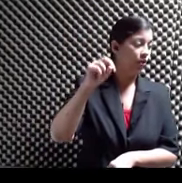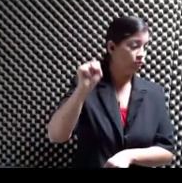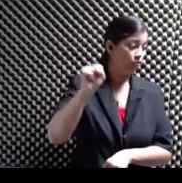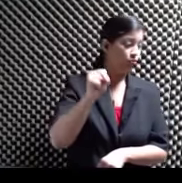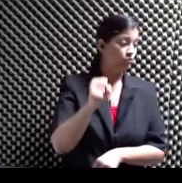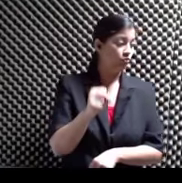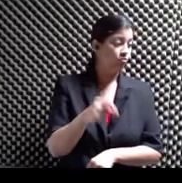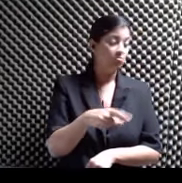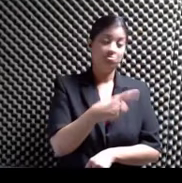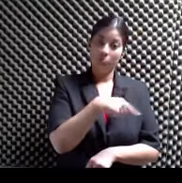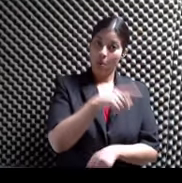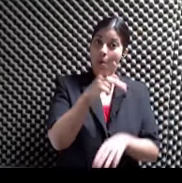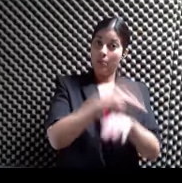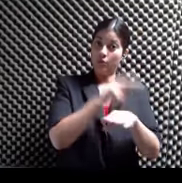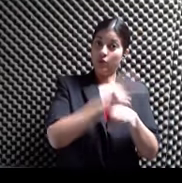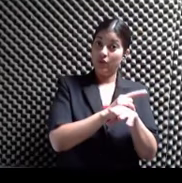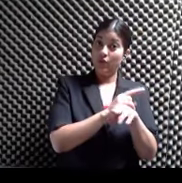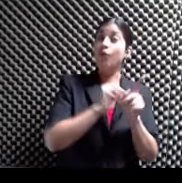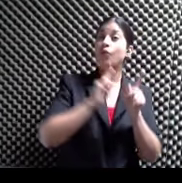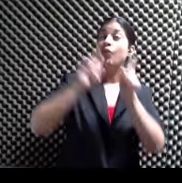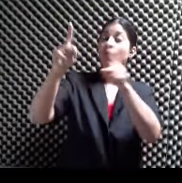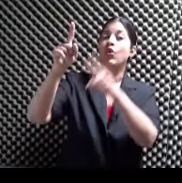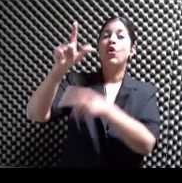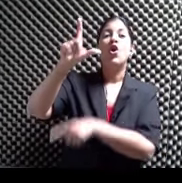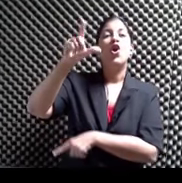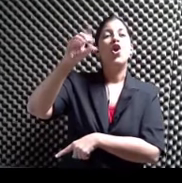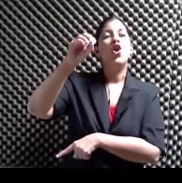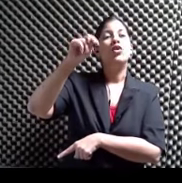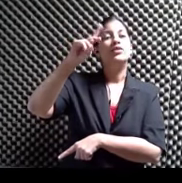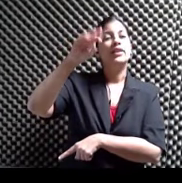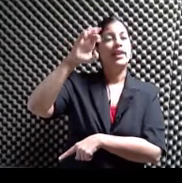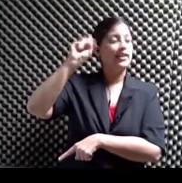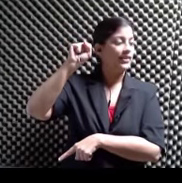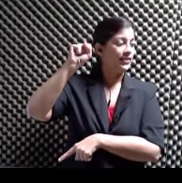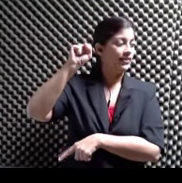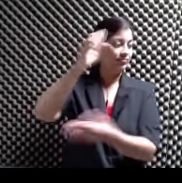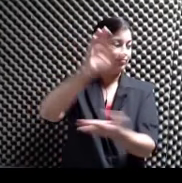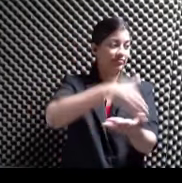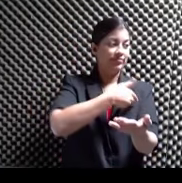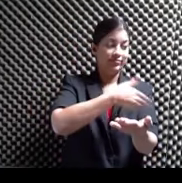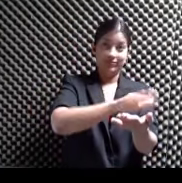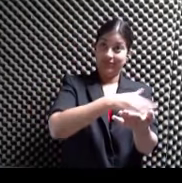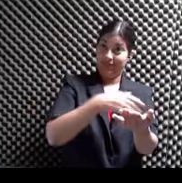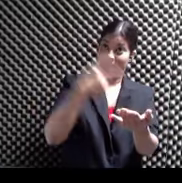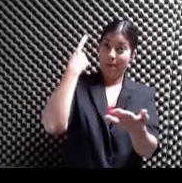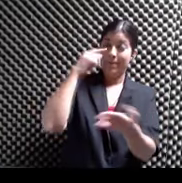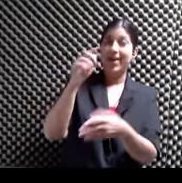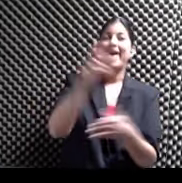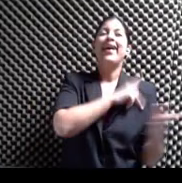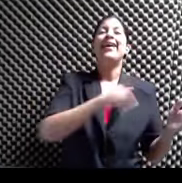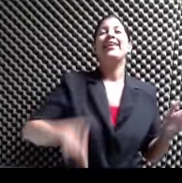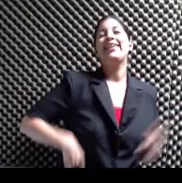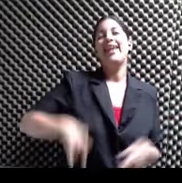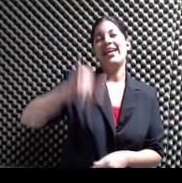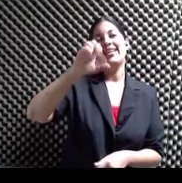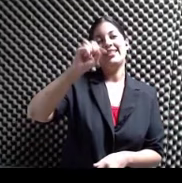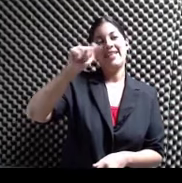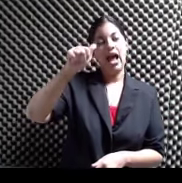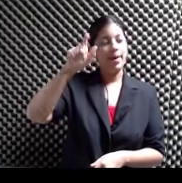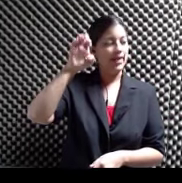Que estuvieron en En Londres Que cantaron para La reina Isabel Aquí tienen Uno de los segmentos Ese fue